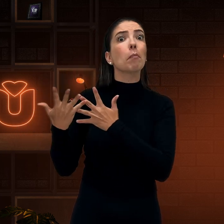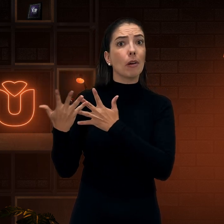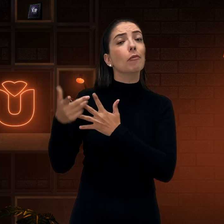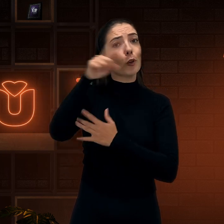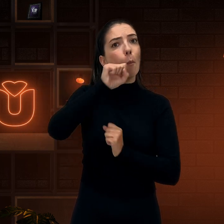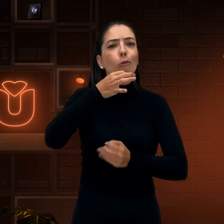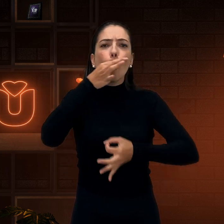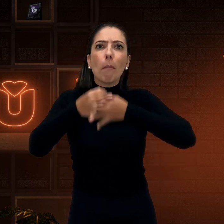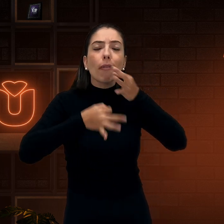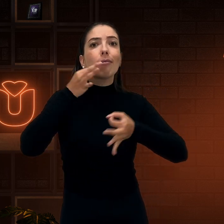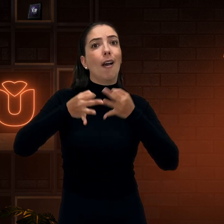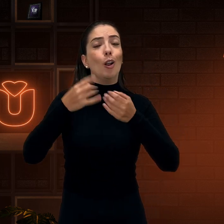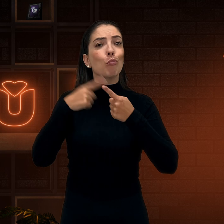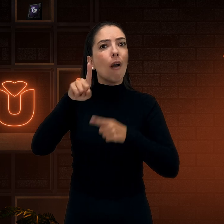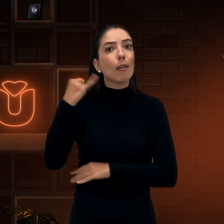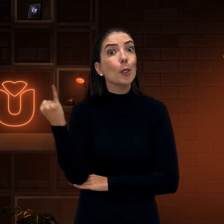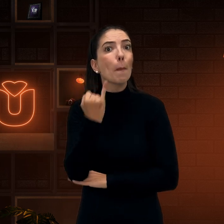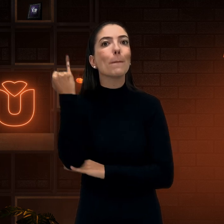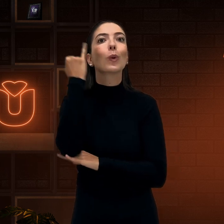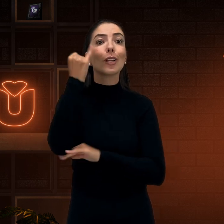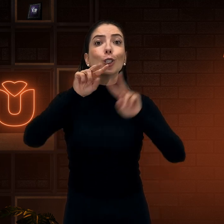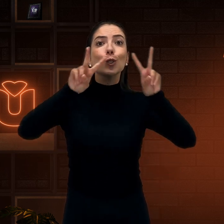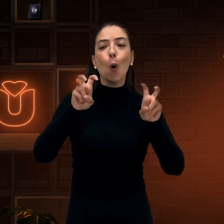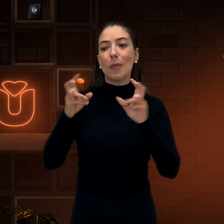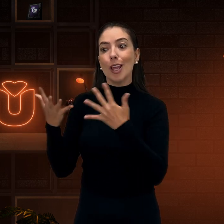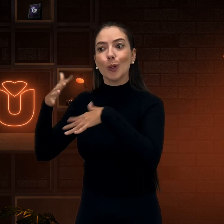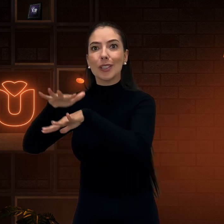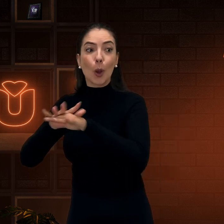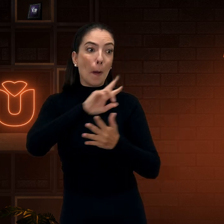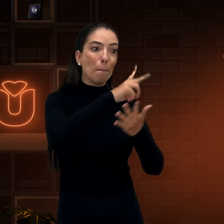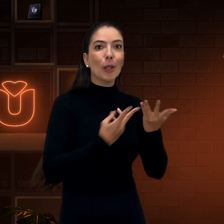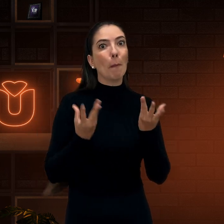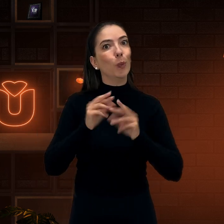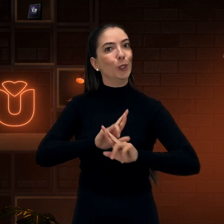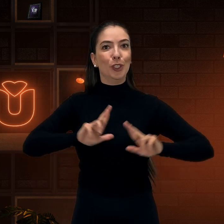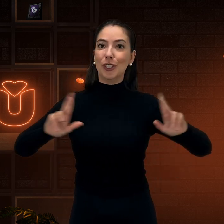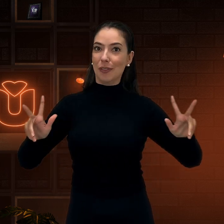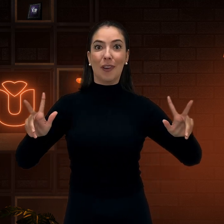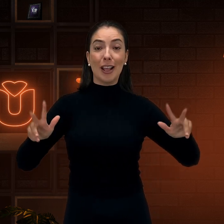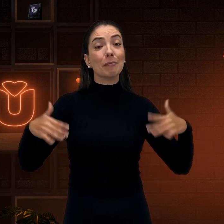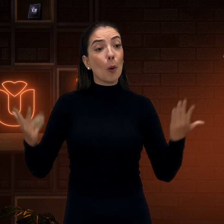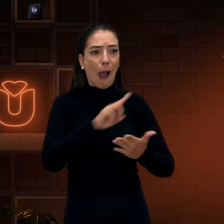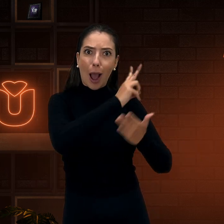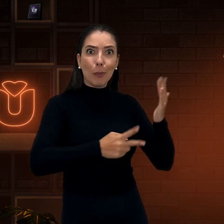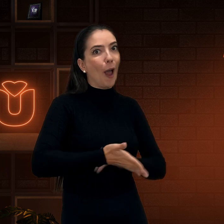língua de sinais. Comentem aqui para a gente. É importante nós sabermos a diferença entre as duas